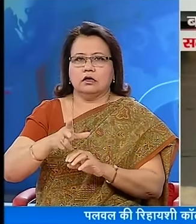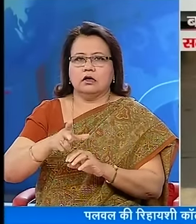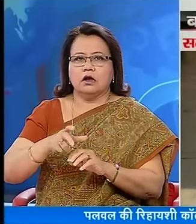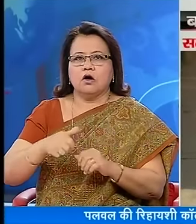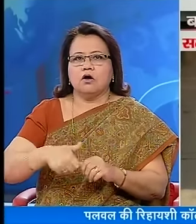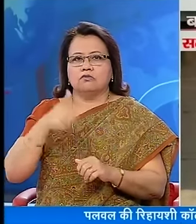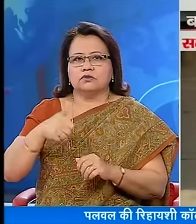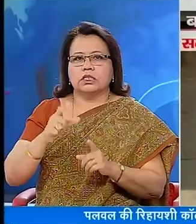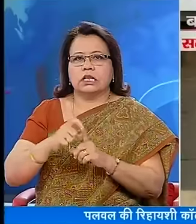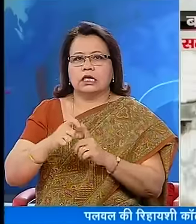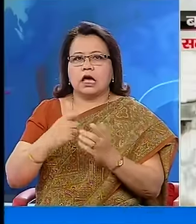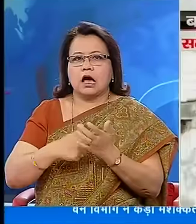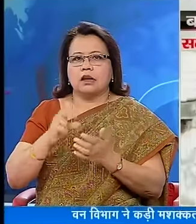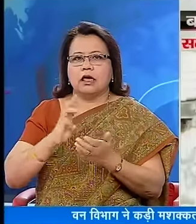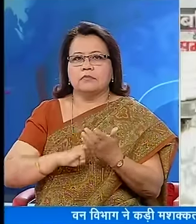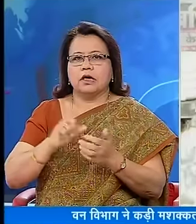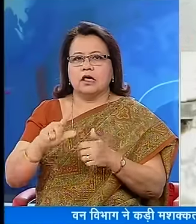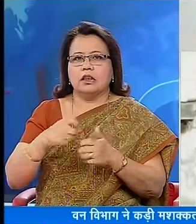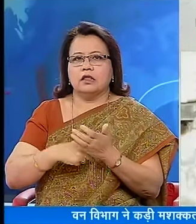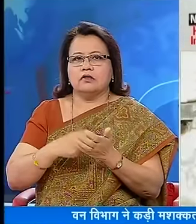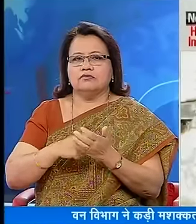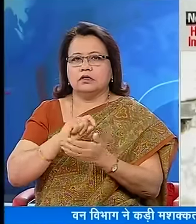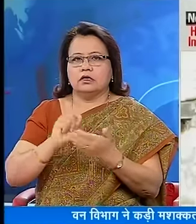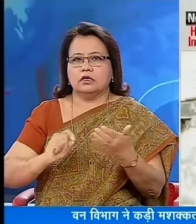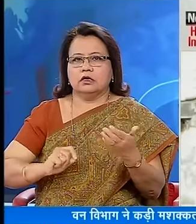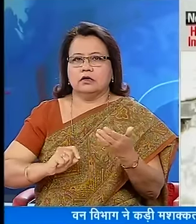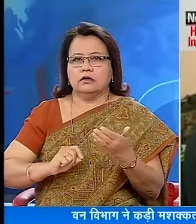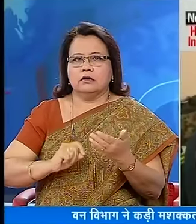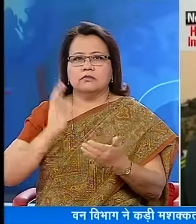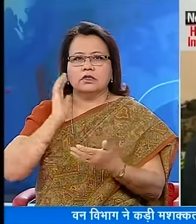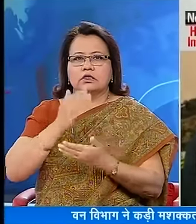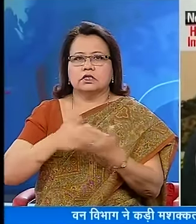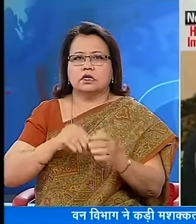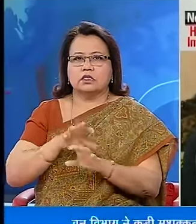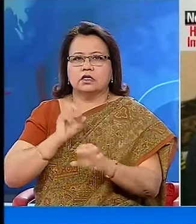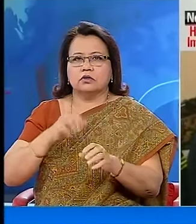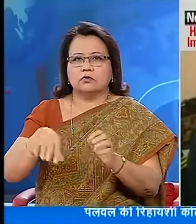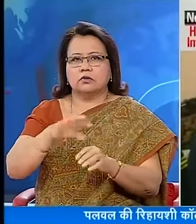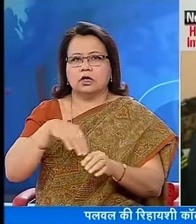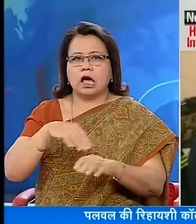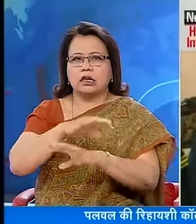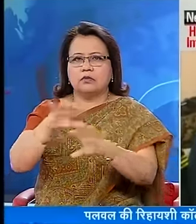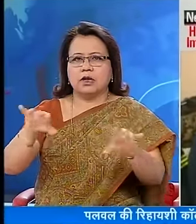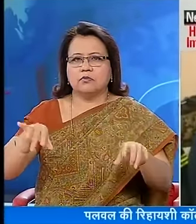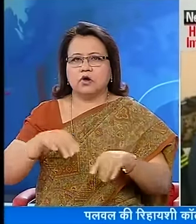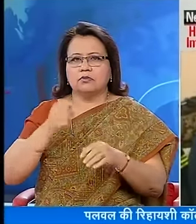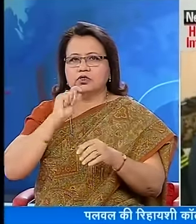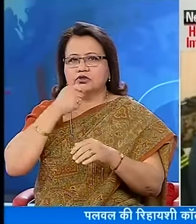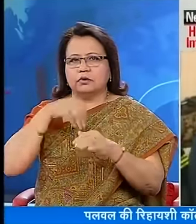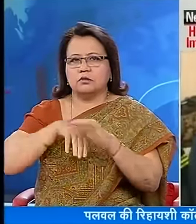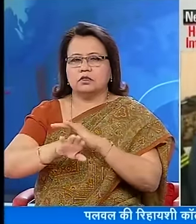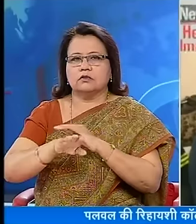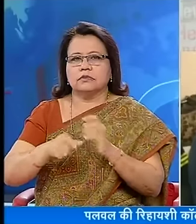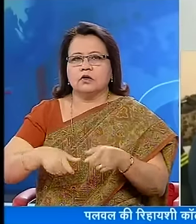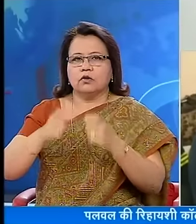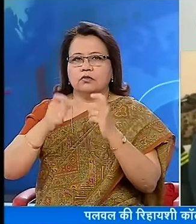हमला कर दिया आफसर को दिल्ली के आरेमेल रेफर किया गया है तेंदुआ महले के एक खाली पड़े प्लॉट में छिपा